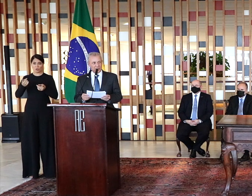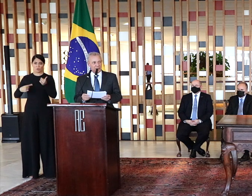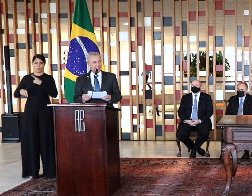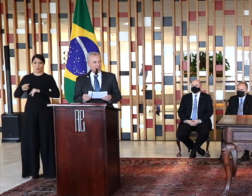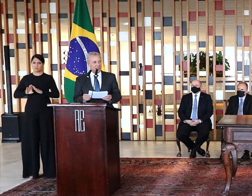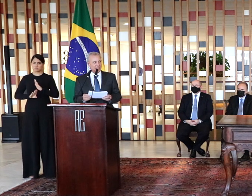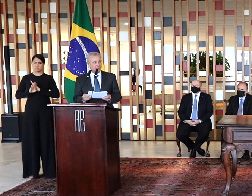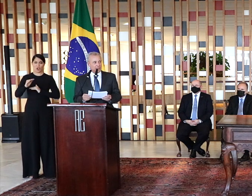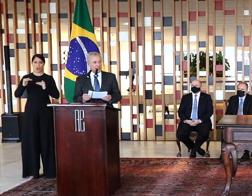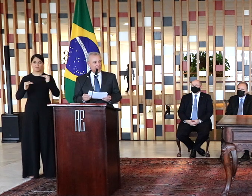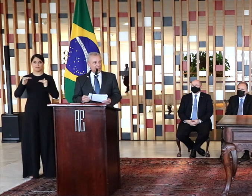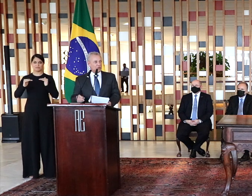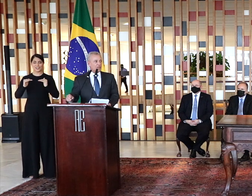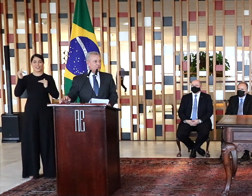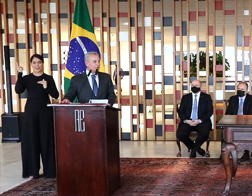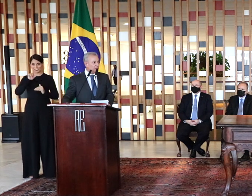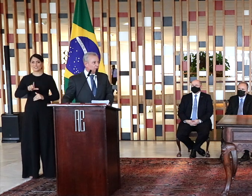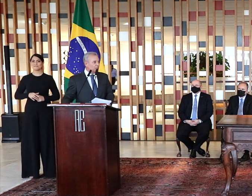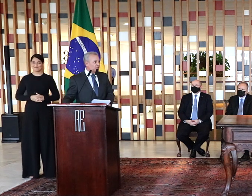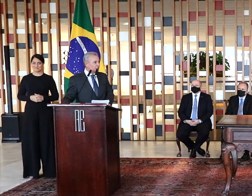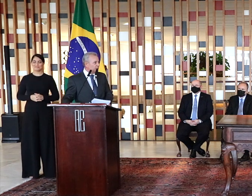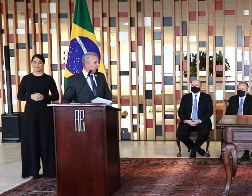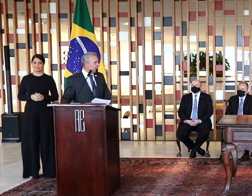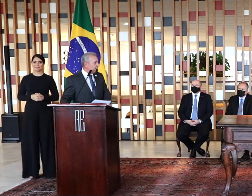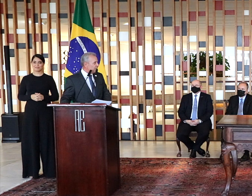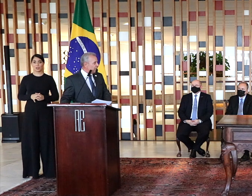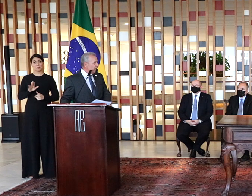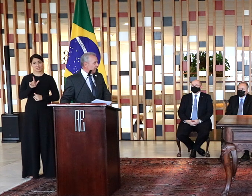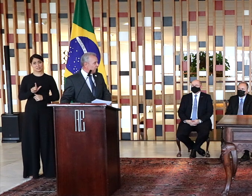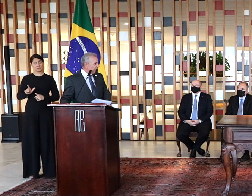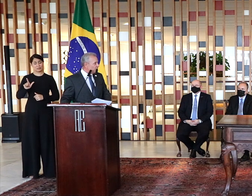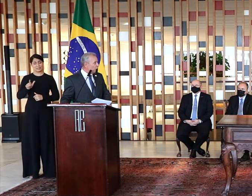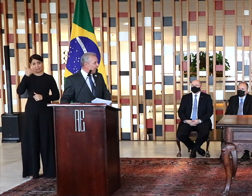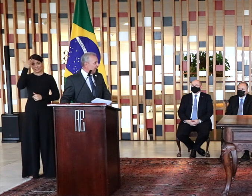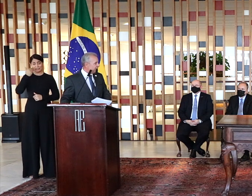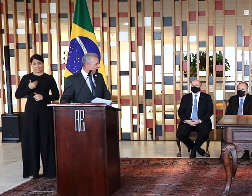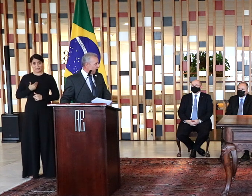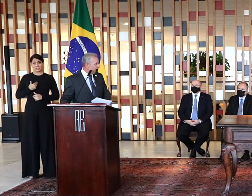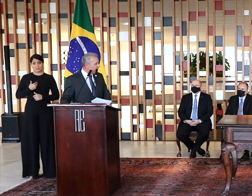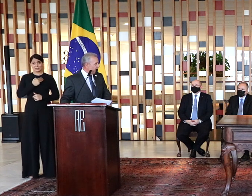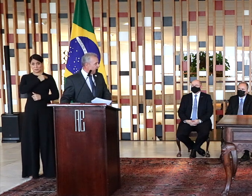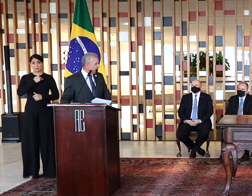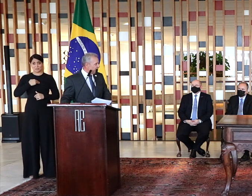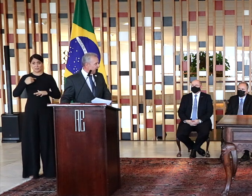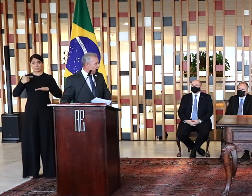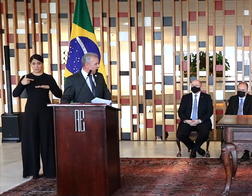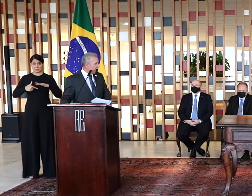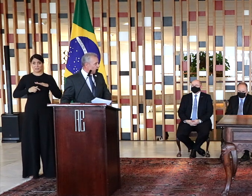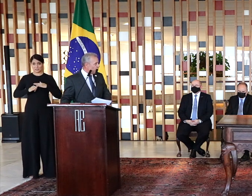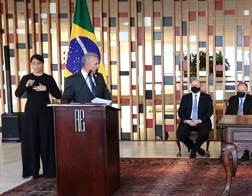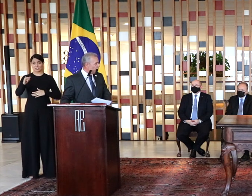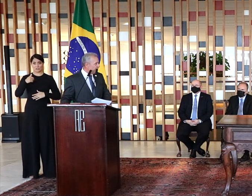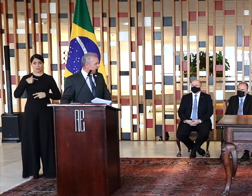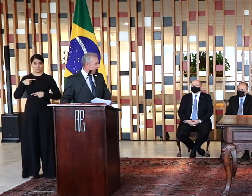período pré-pandemia. É lógico que, como ministro de Minas e Energia, eu entendo ser uma obrigação visitar